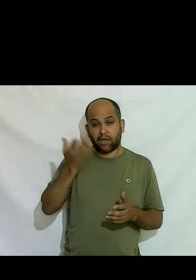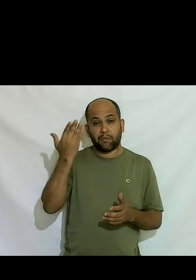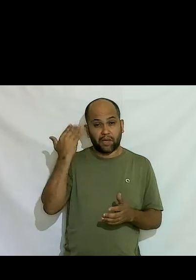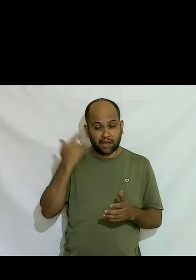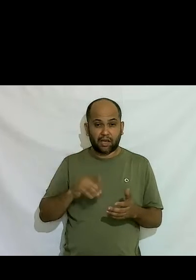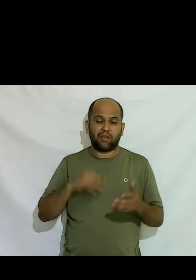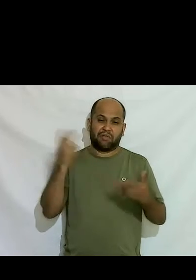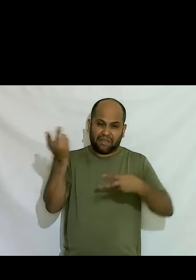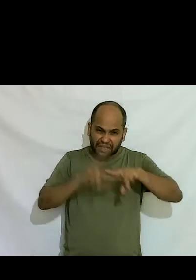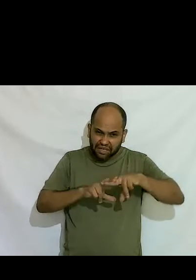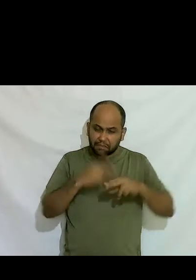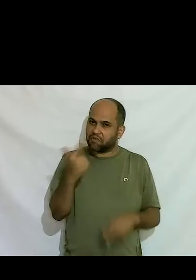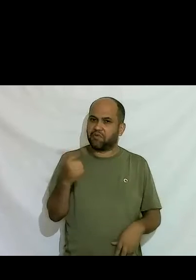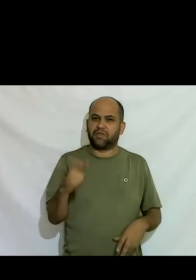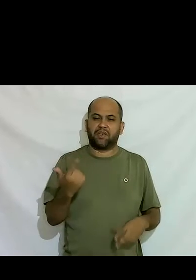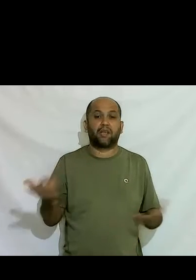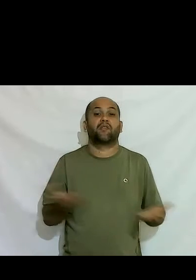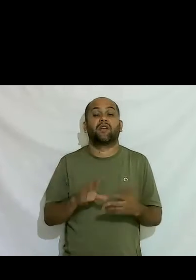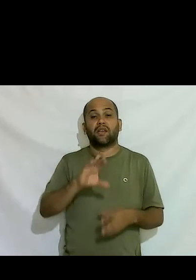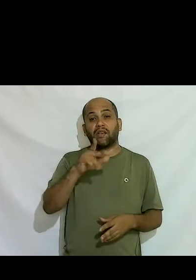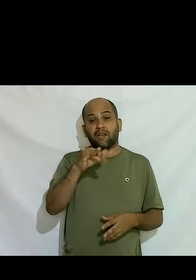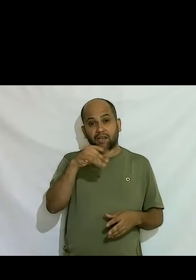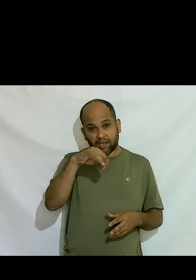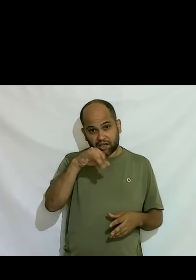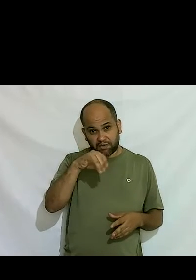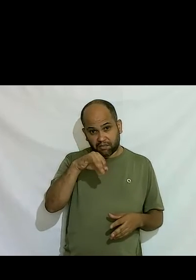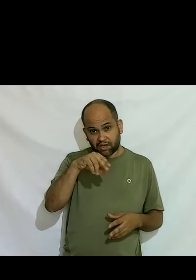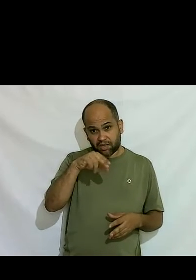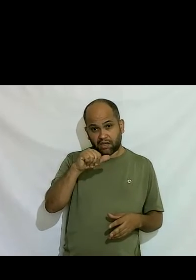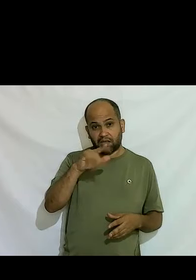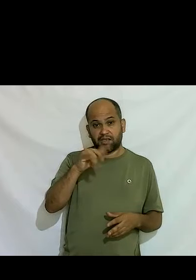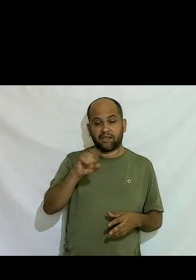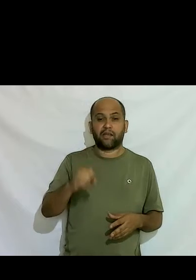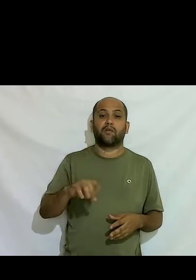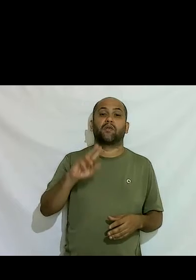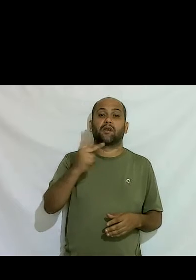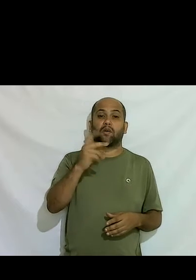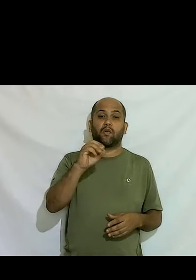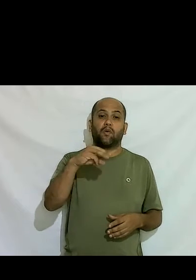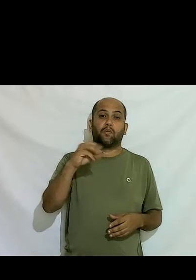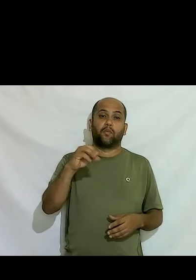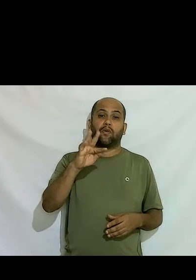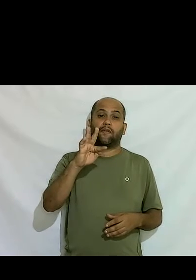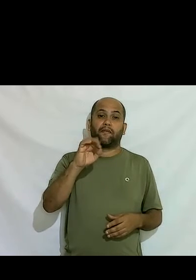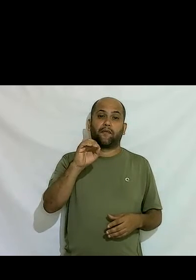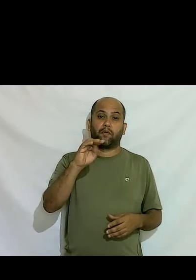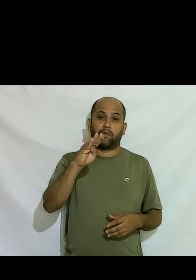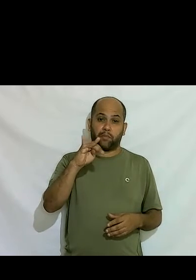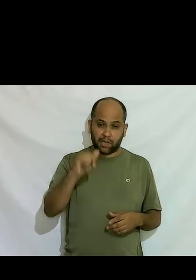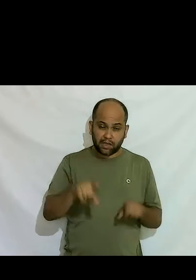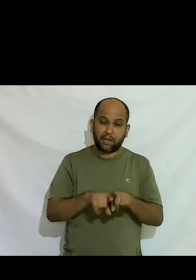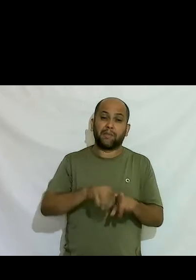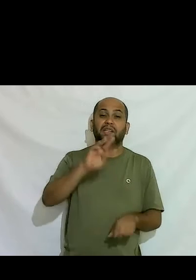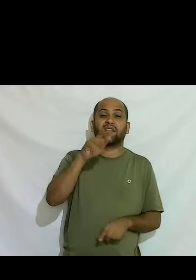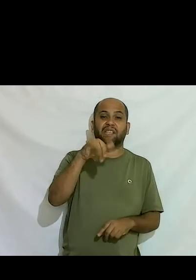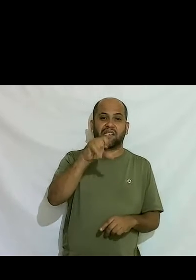cidadania a criminalização da homotransfobia que foi uma ação maravilhosa né talvez